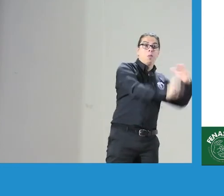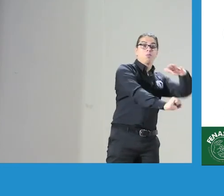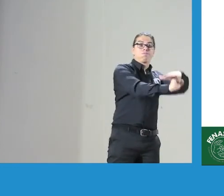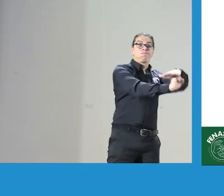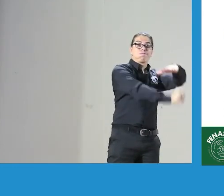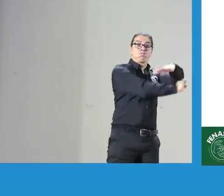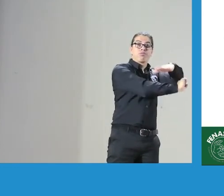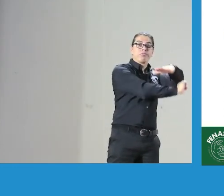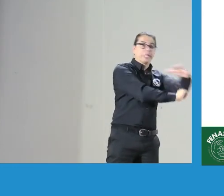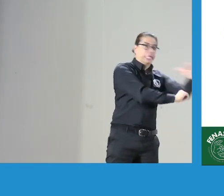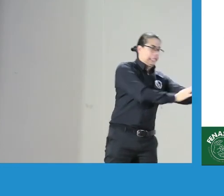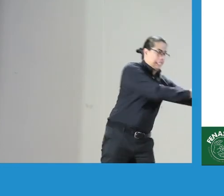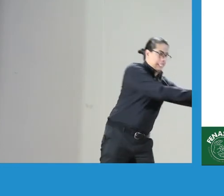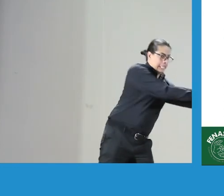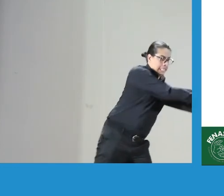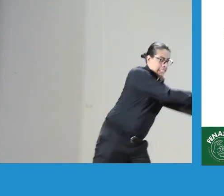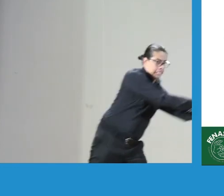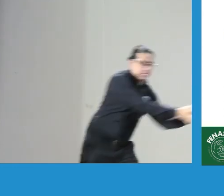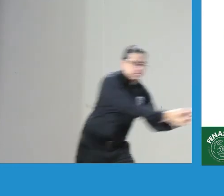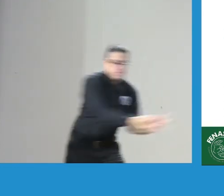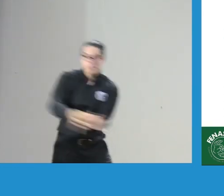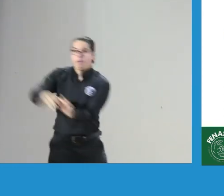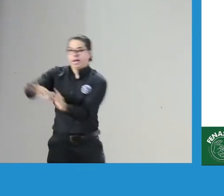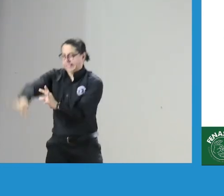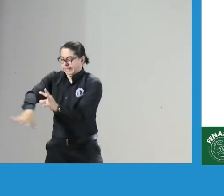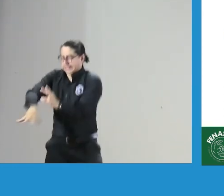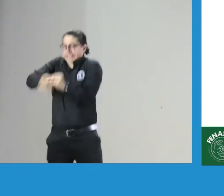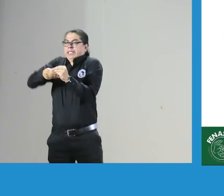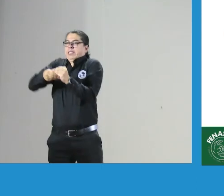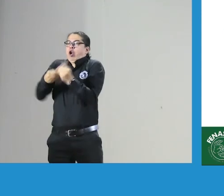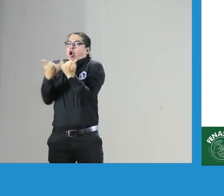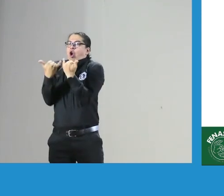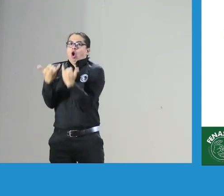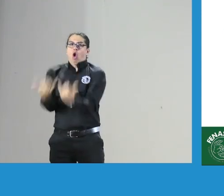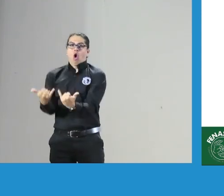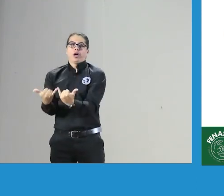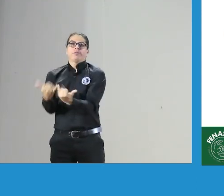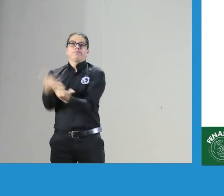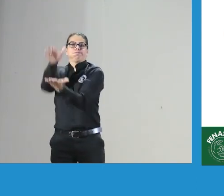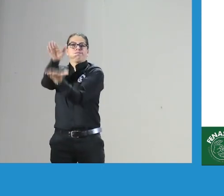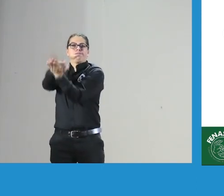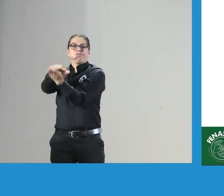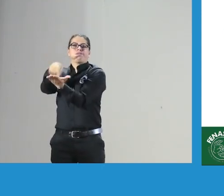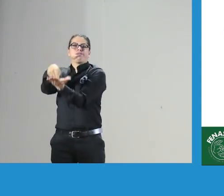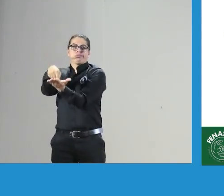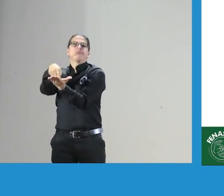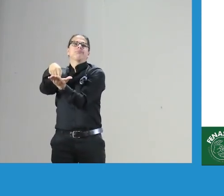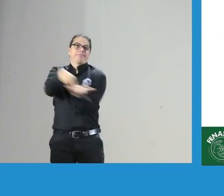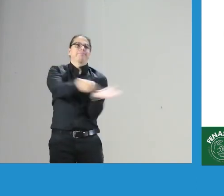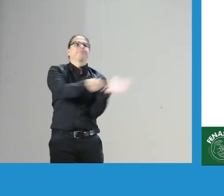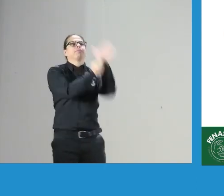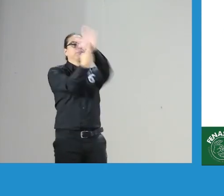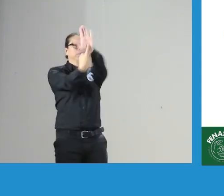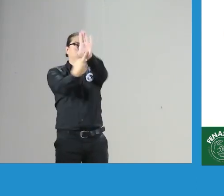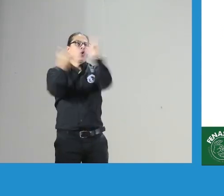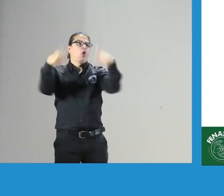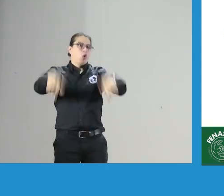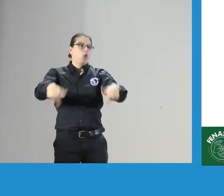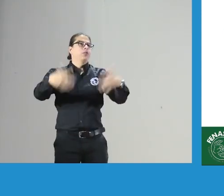desde 1998 nos dieron las bases para que en este momento nosotros podamos presentar ese código